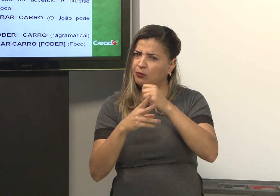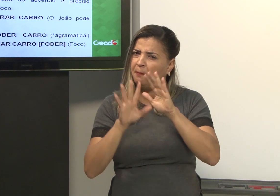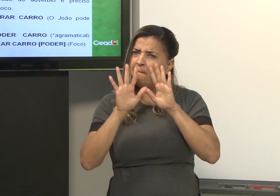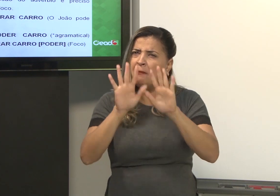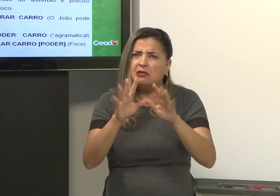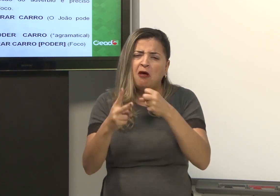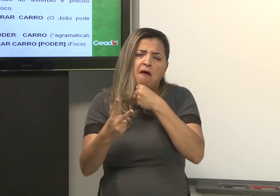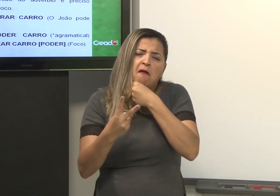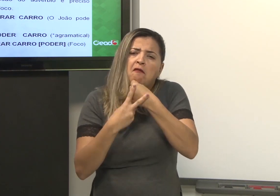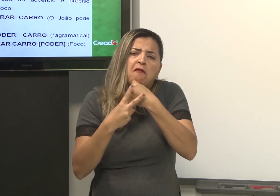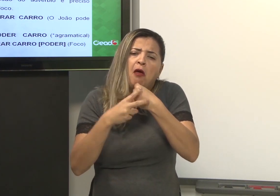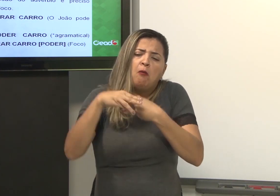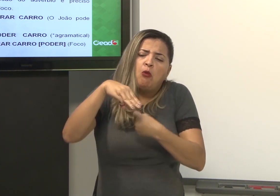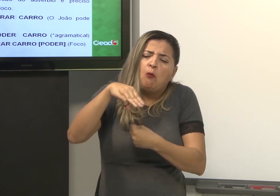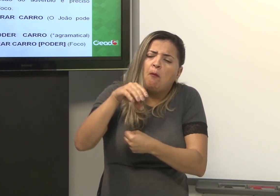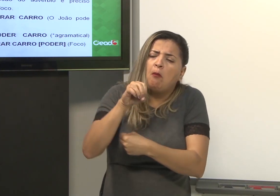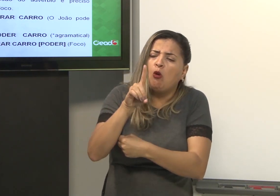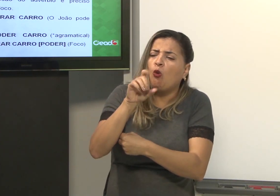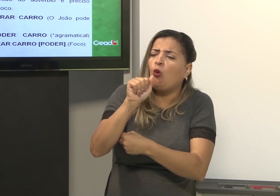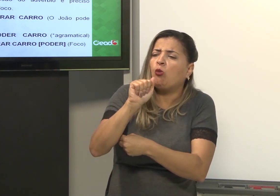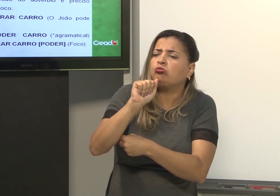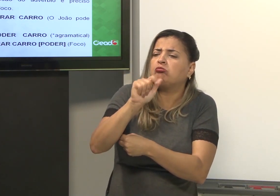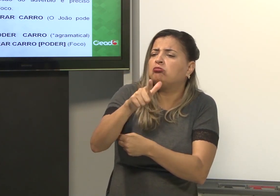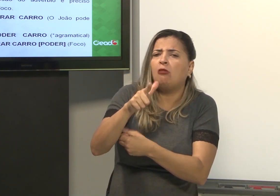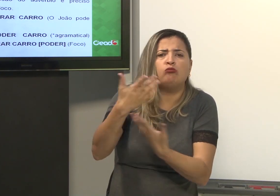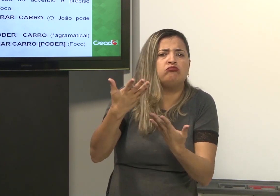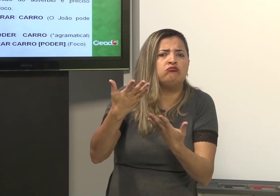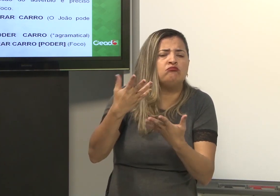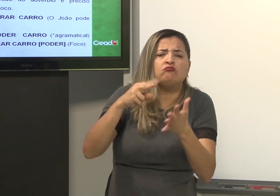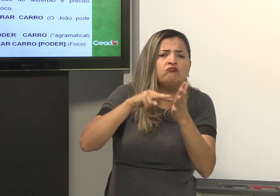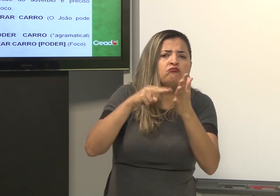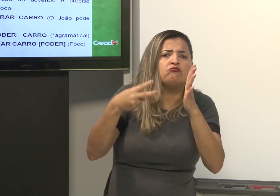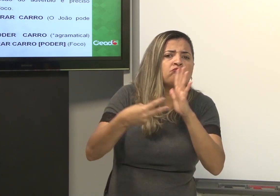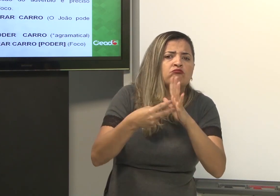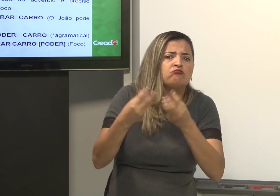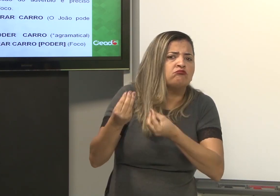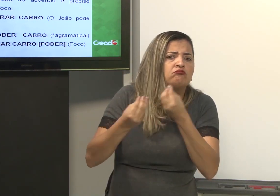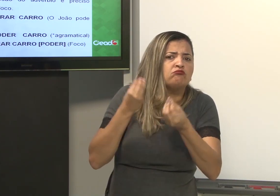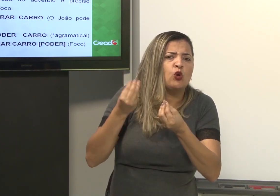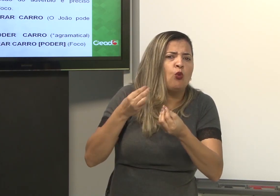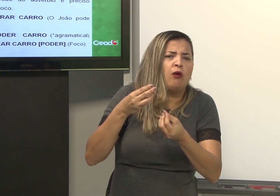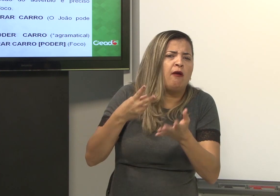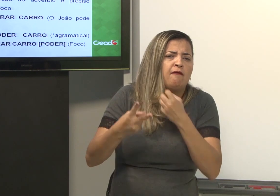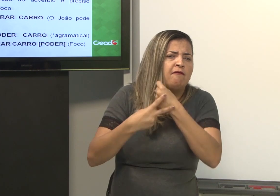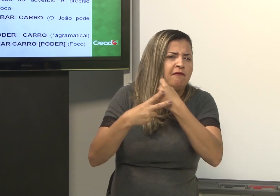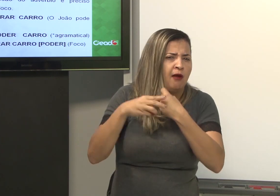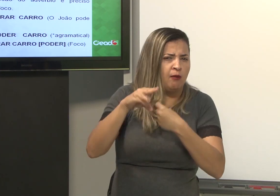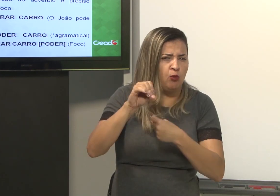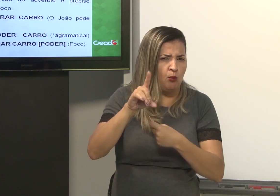é um verbo modal. Qual o significado de verbo modal?